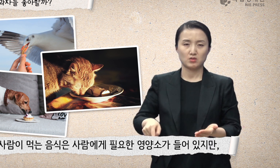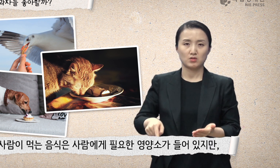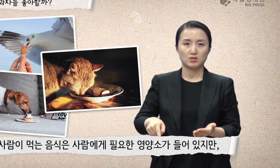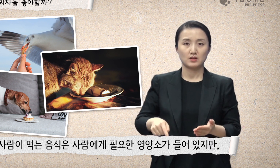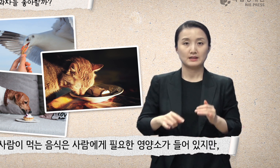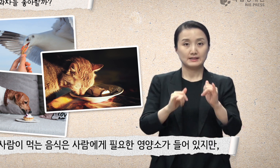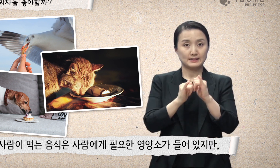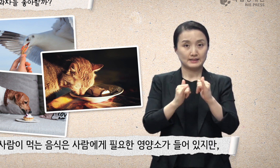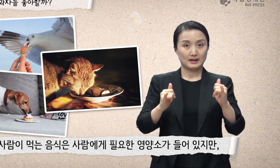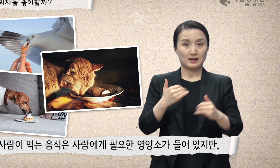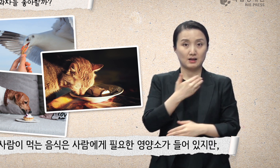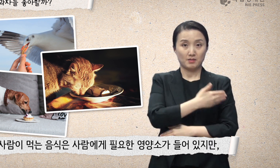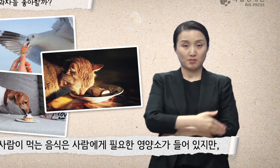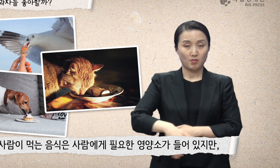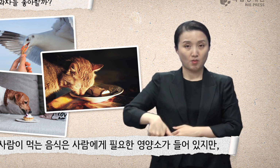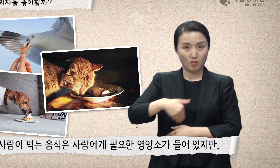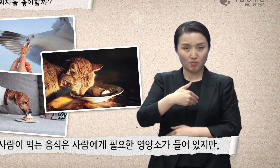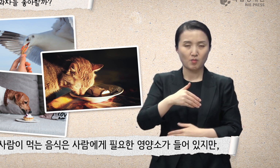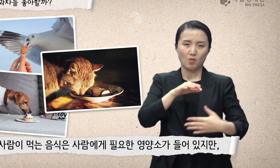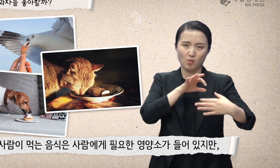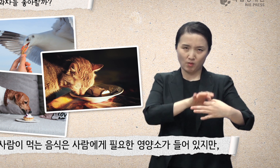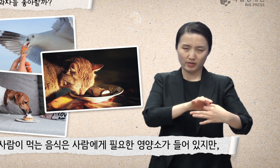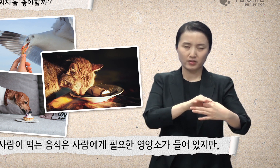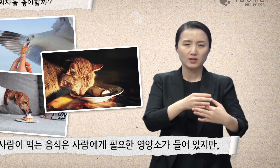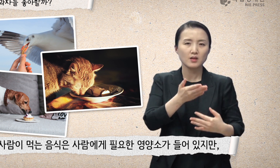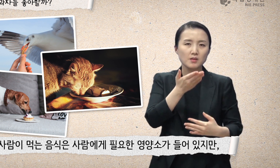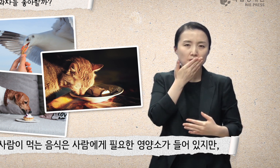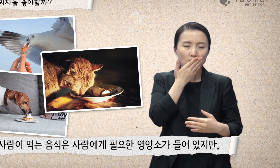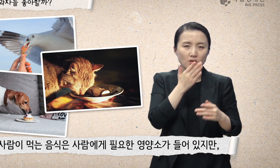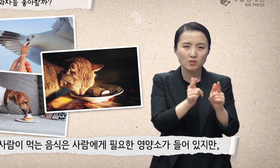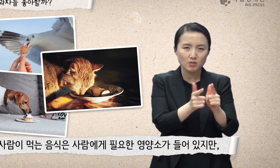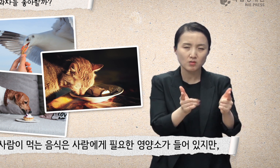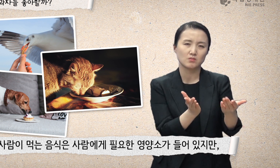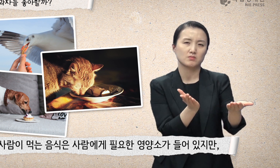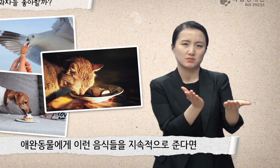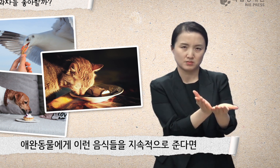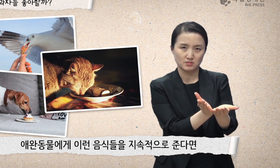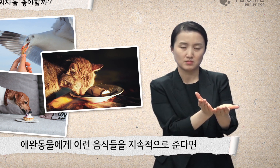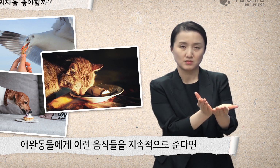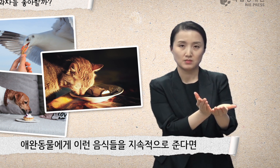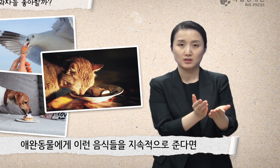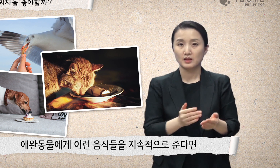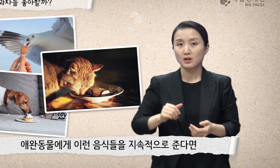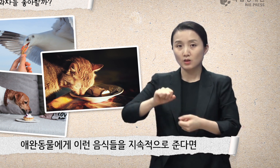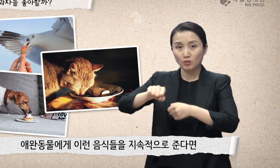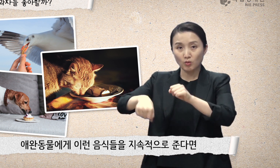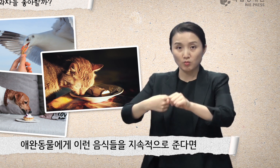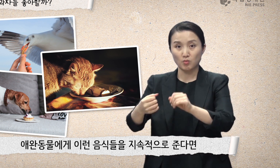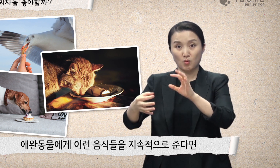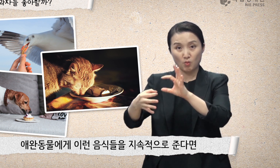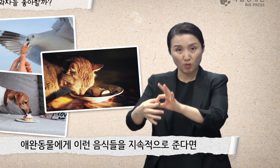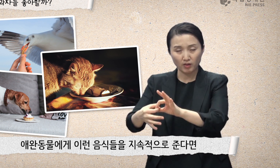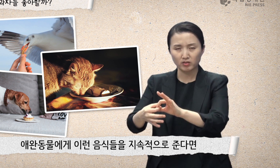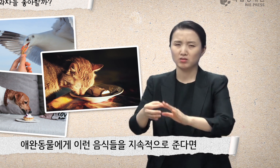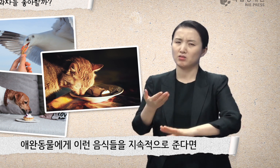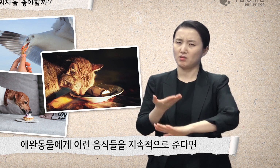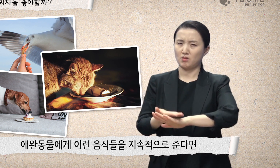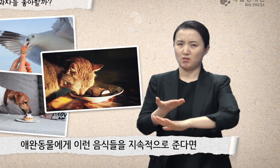먹는 음식은 사람에게 필요한 영양소가 들어있지만 애완동물에게 이런 음식들을 지속적으로